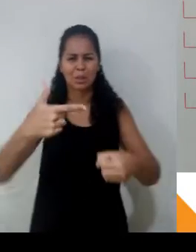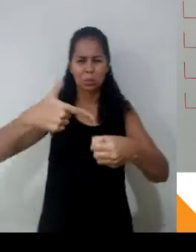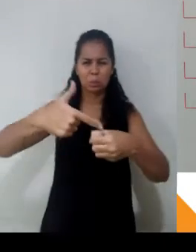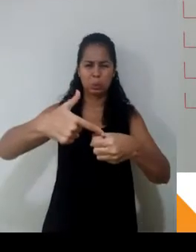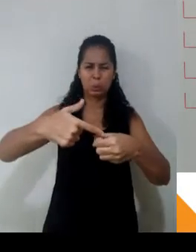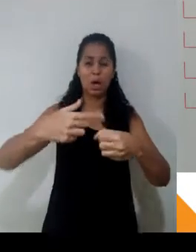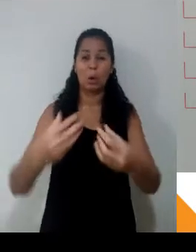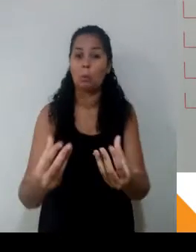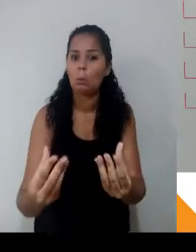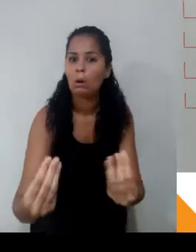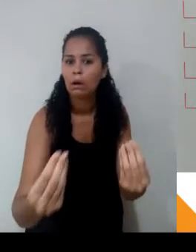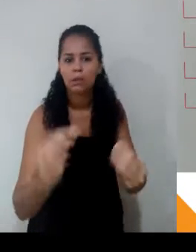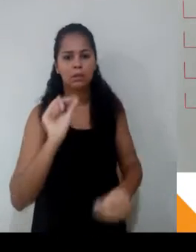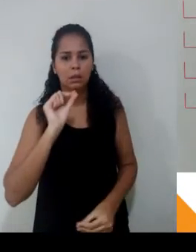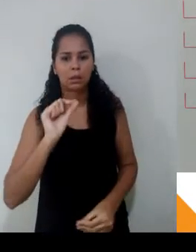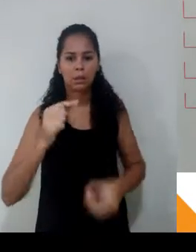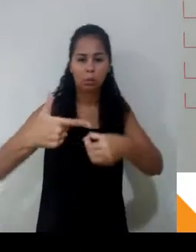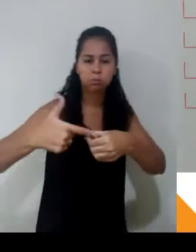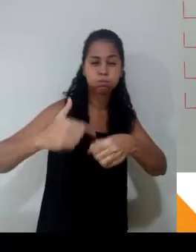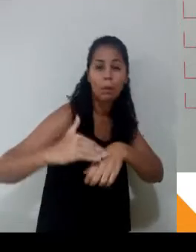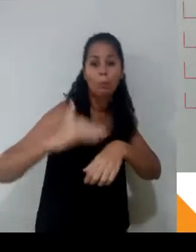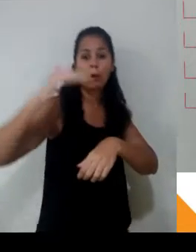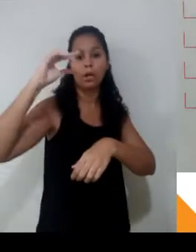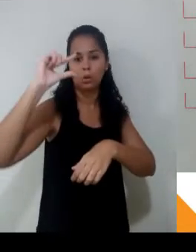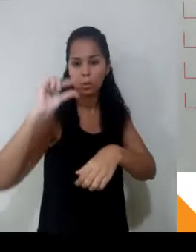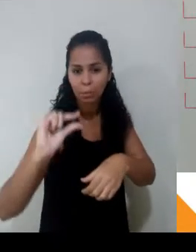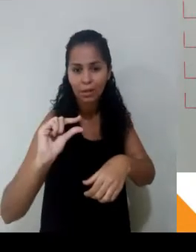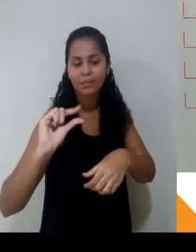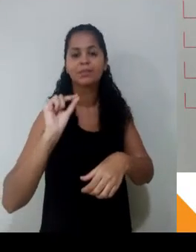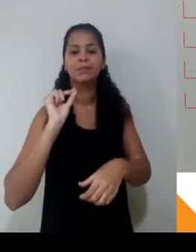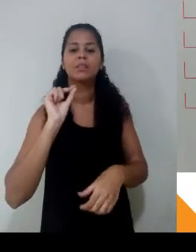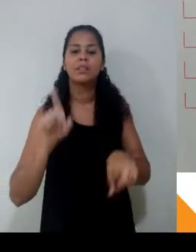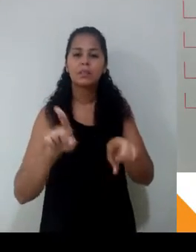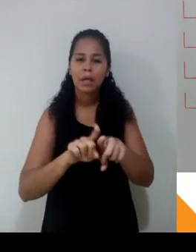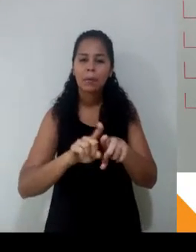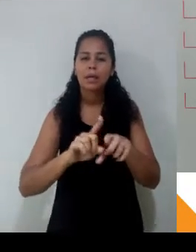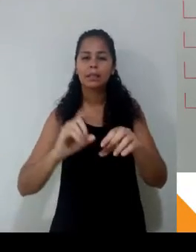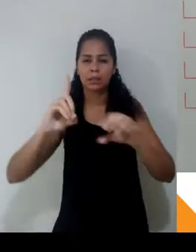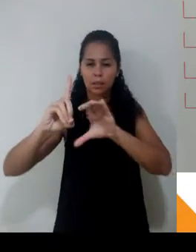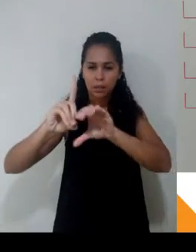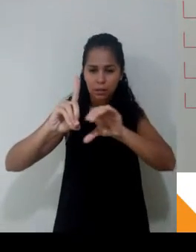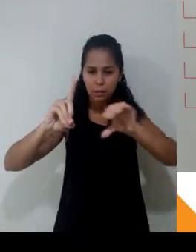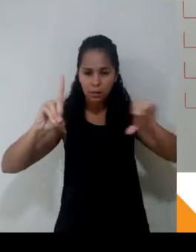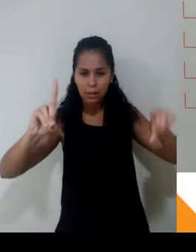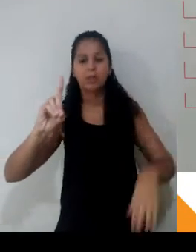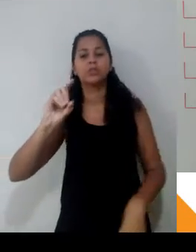É ter um baixo consumo, ter um alto consumo, né? E a densidade demográfica que a gente vê? Pessoas por área.